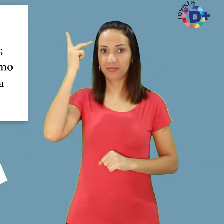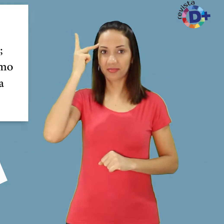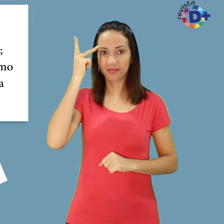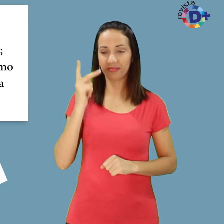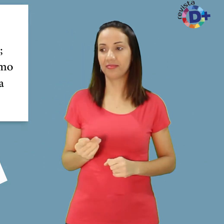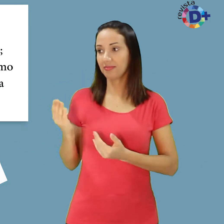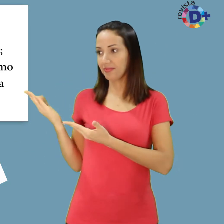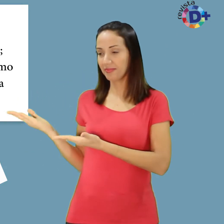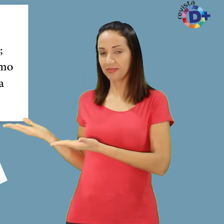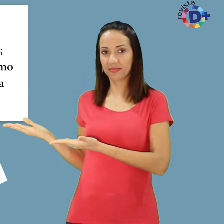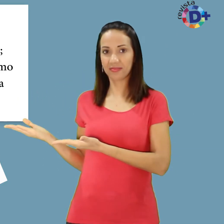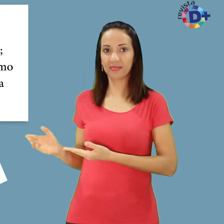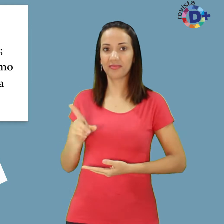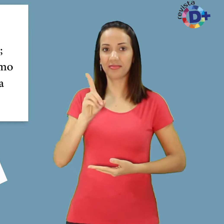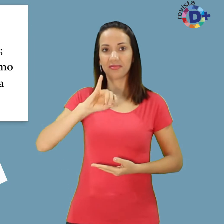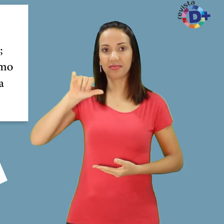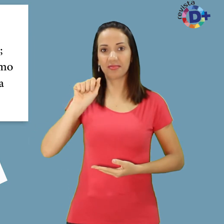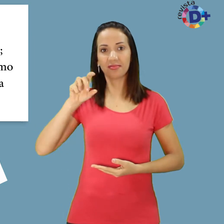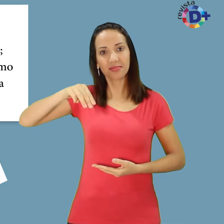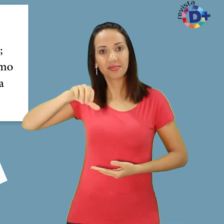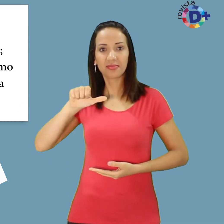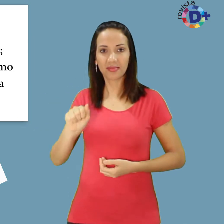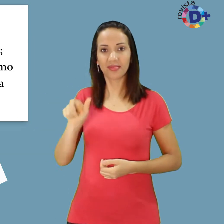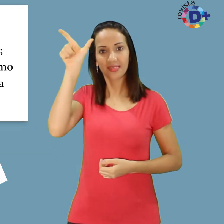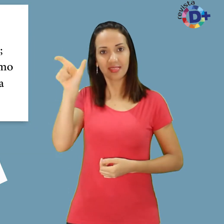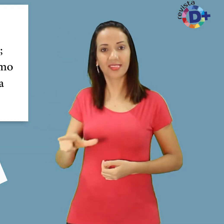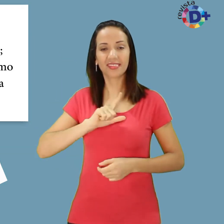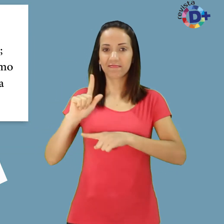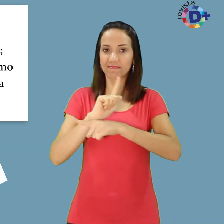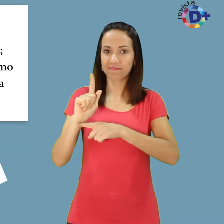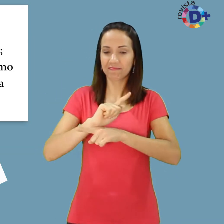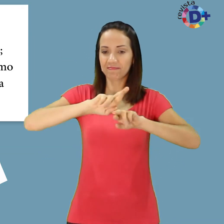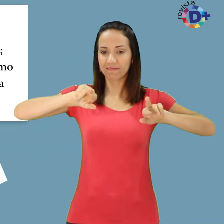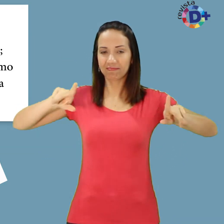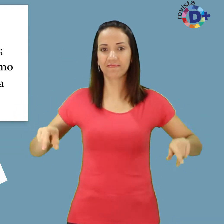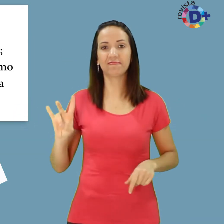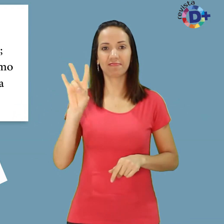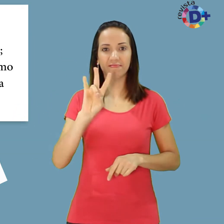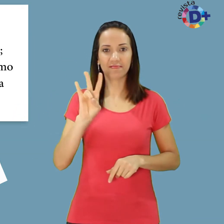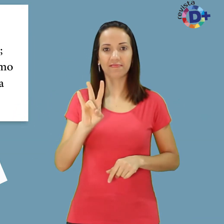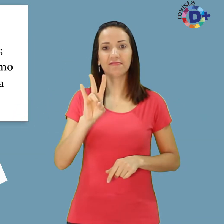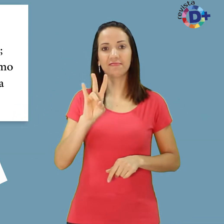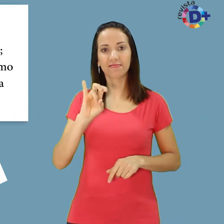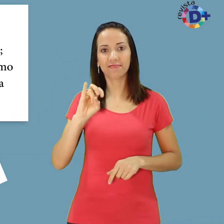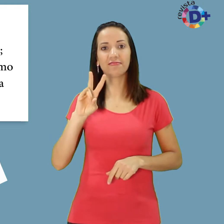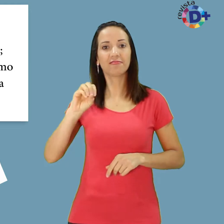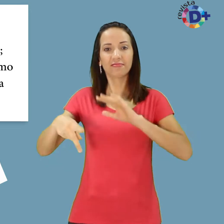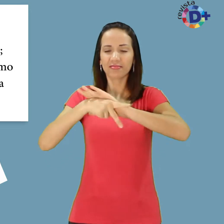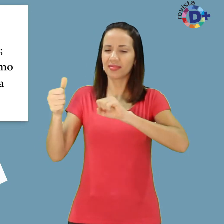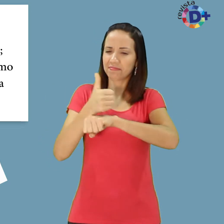Djalma Gouveia, gerente de diversidade e inclusão da Vivo, dentre outros profissionais do ramo